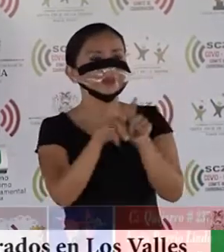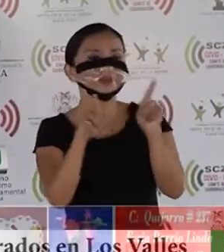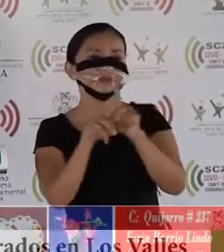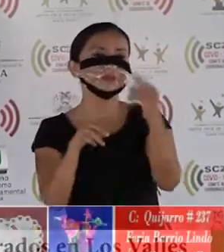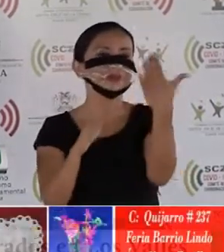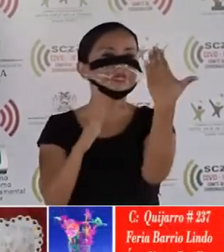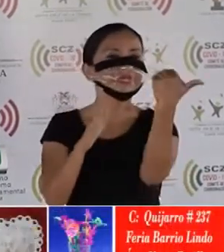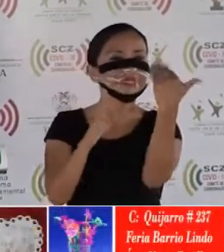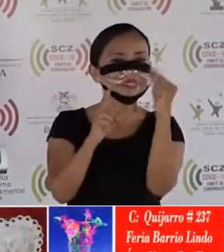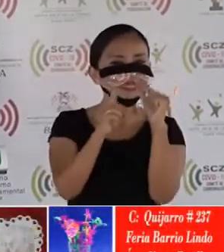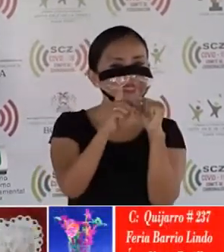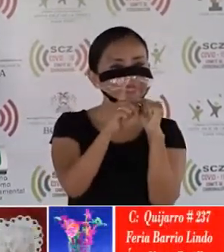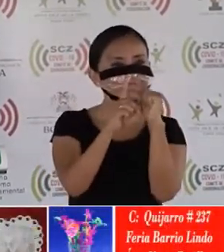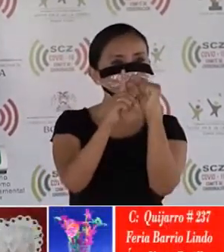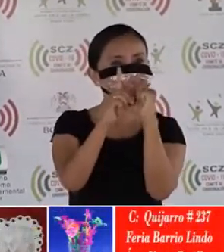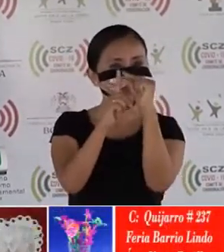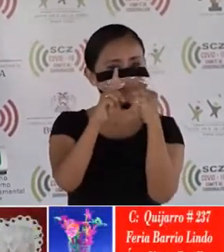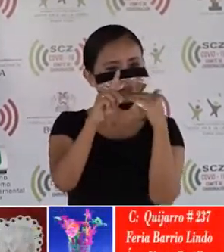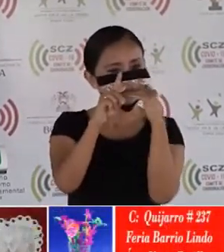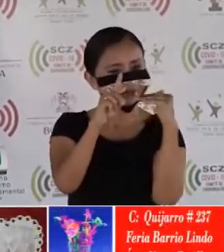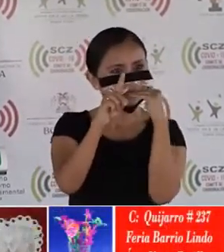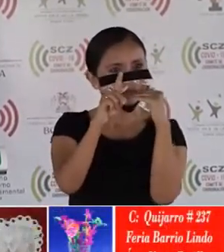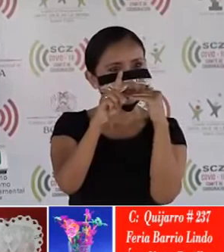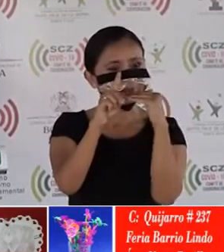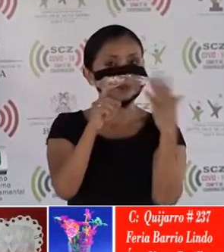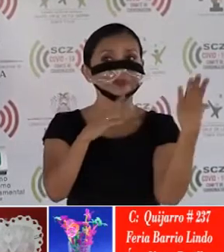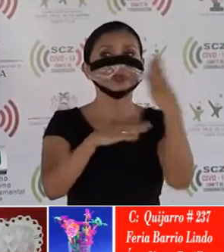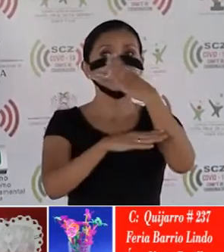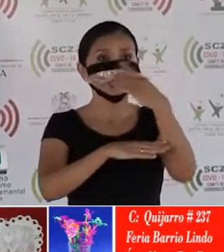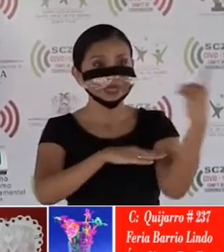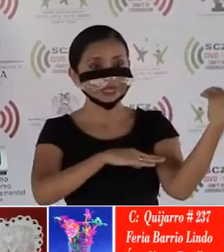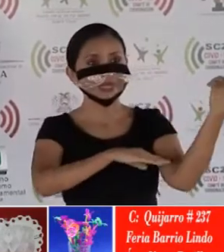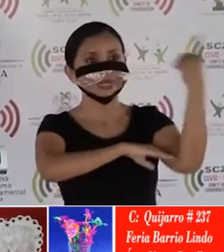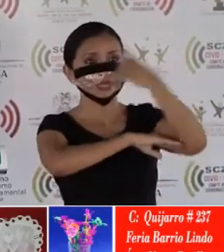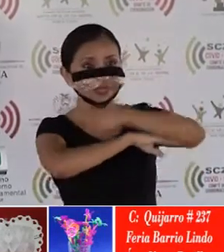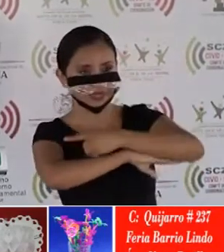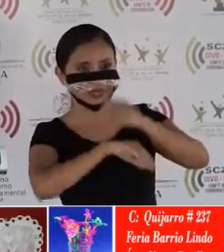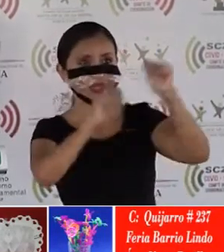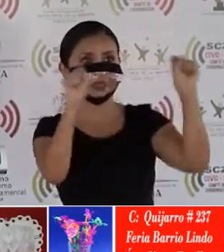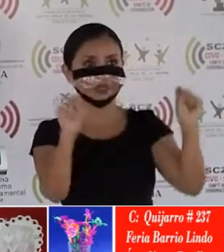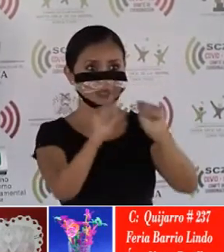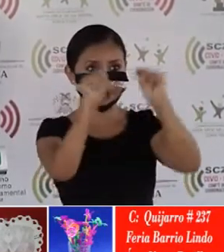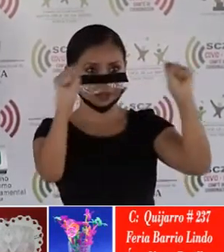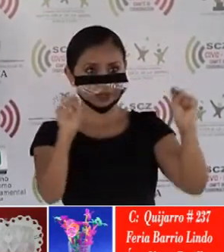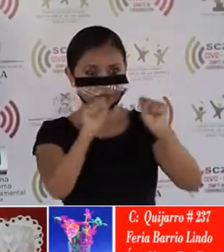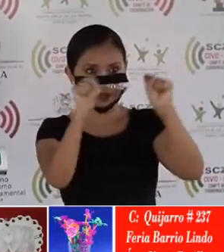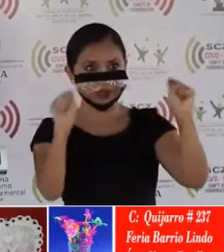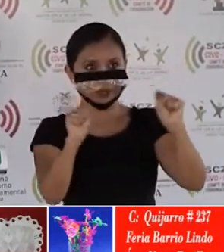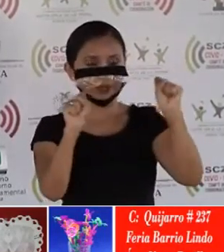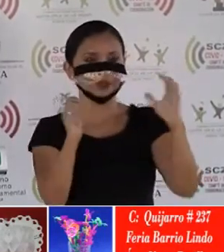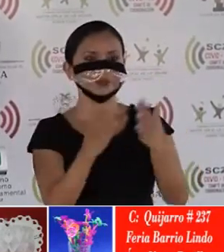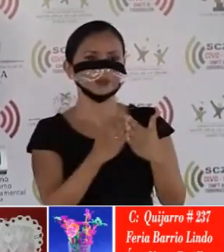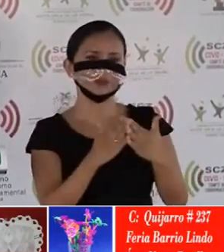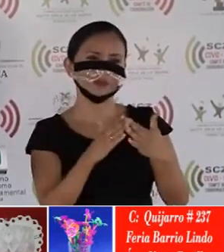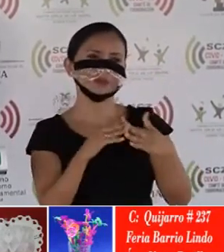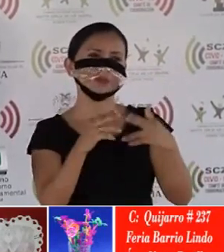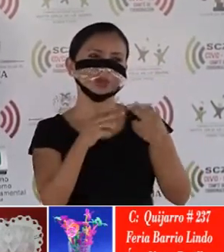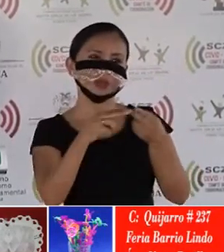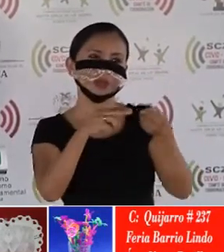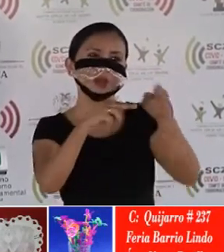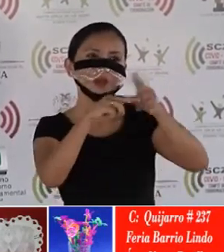15 la mínima. Y el día sábado va a ir